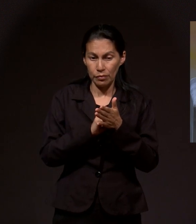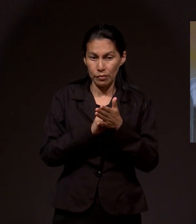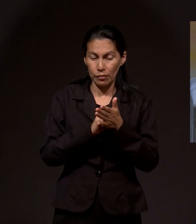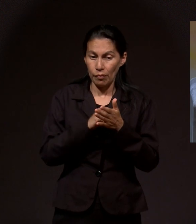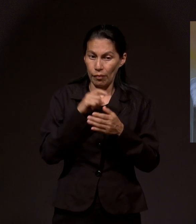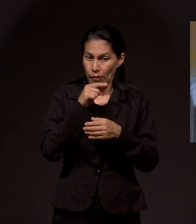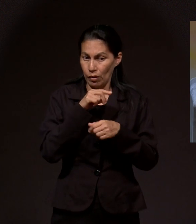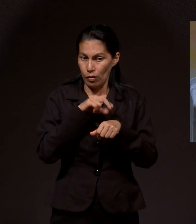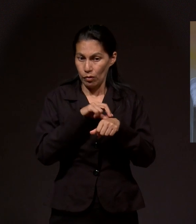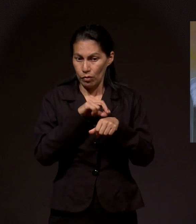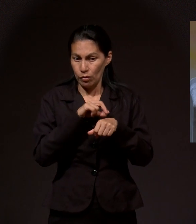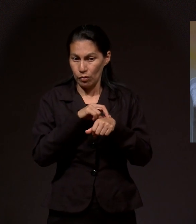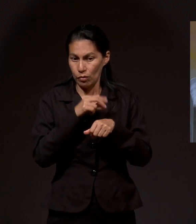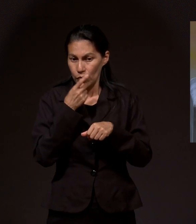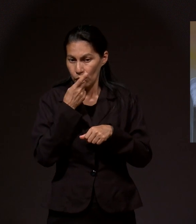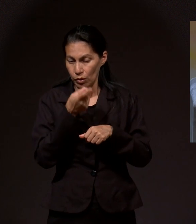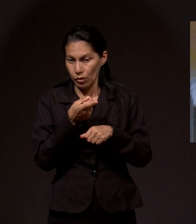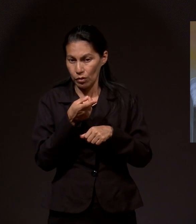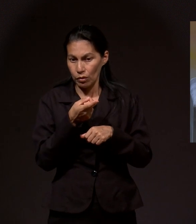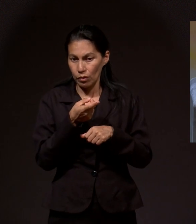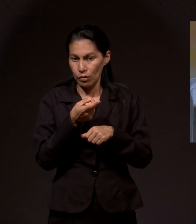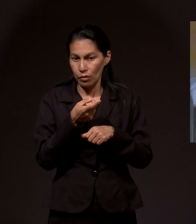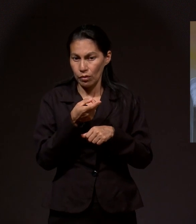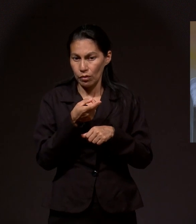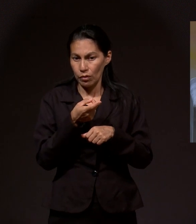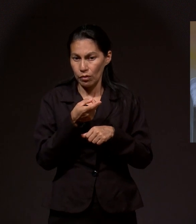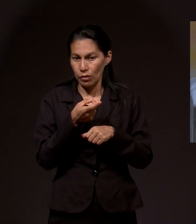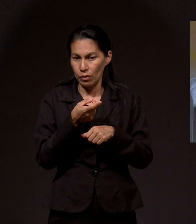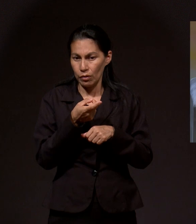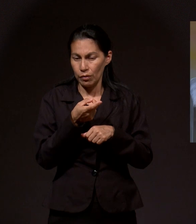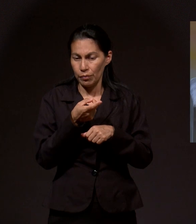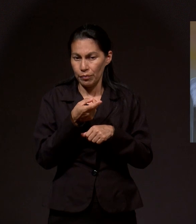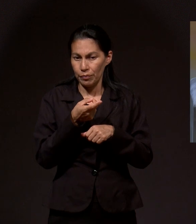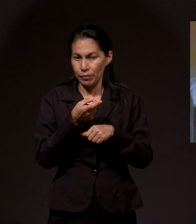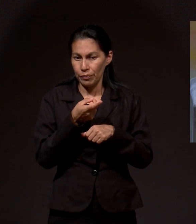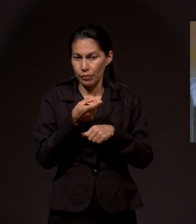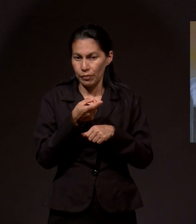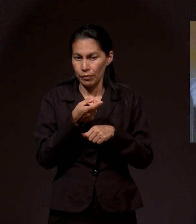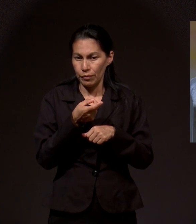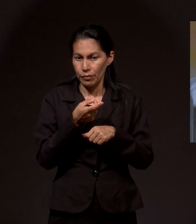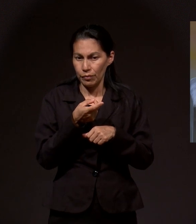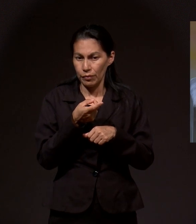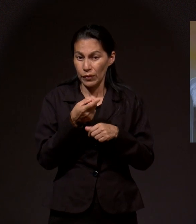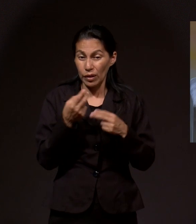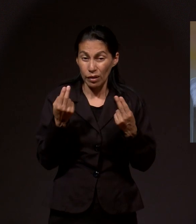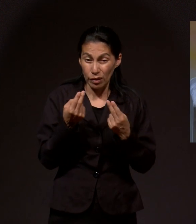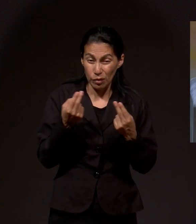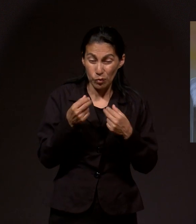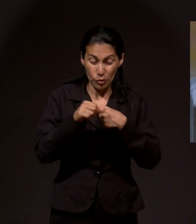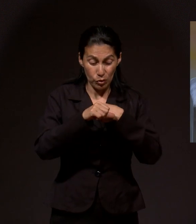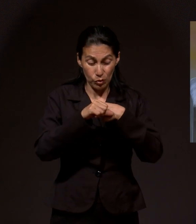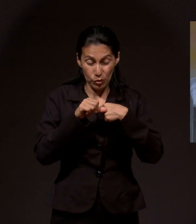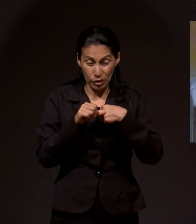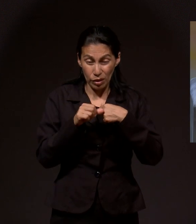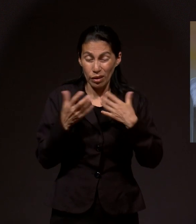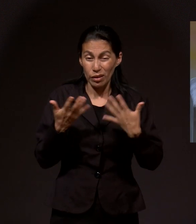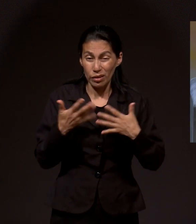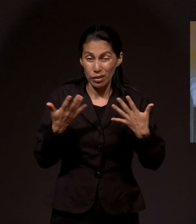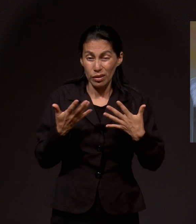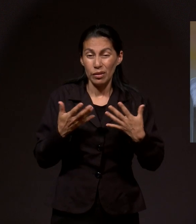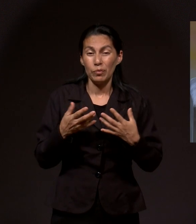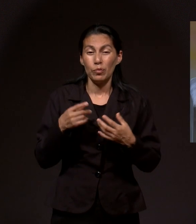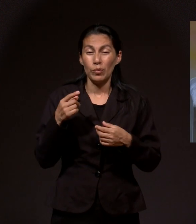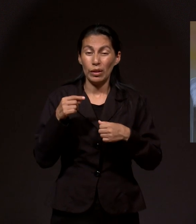Y lo que dijo es que deben